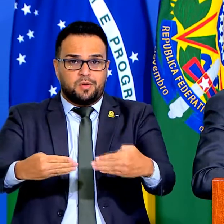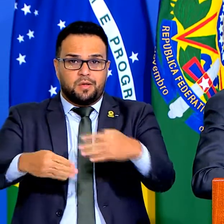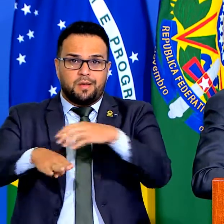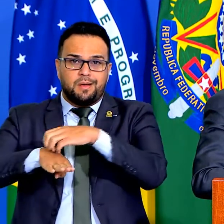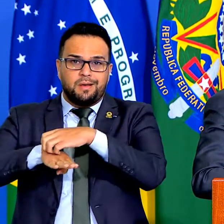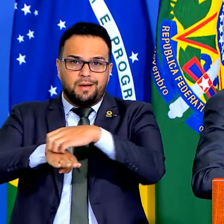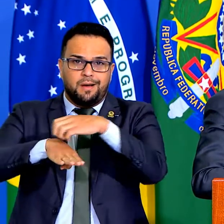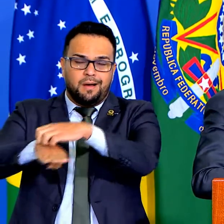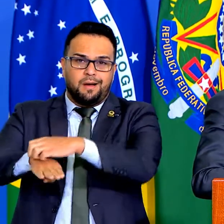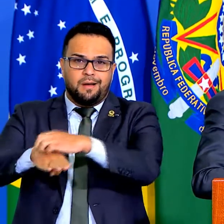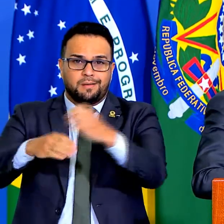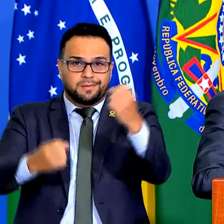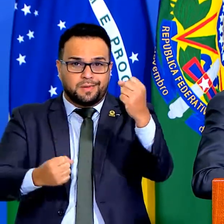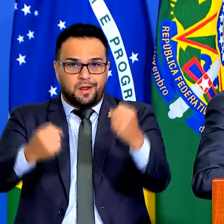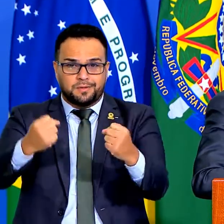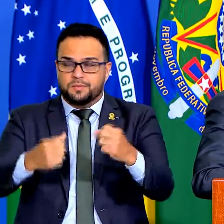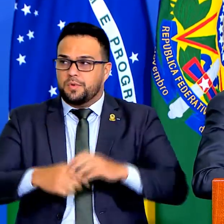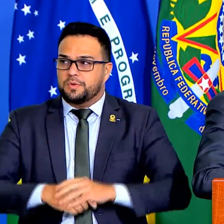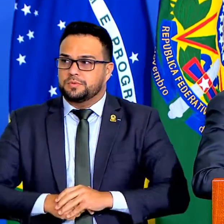Alguém se lembra dele?